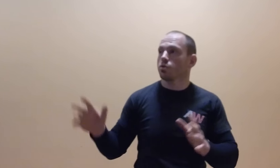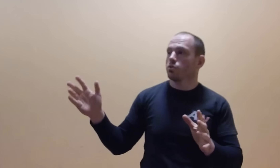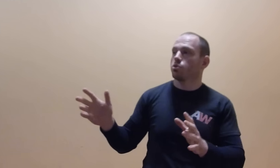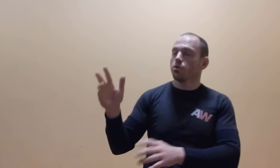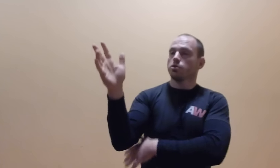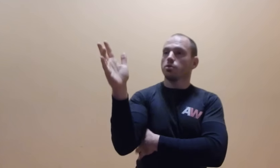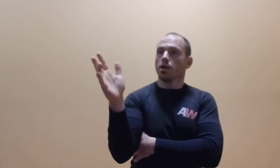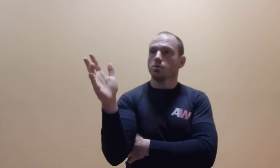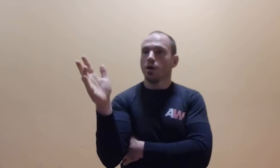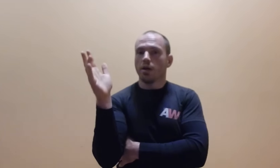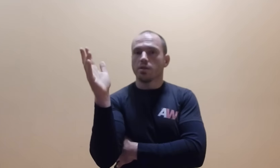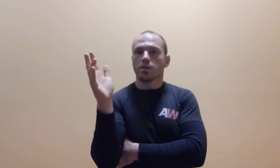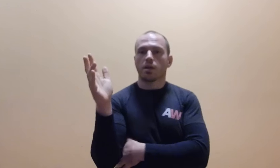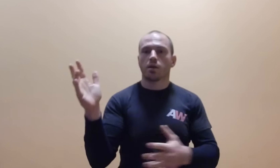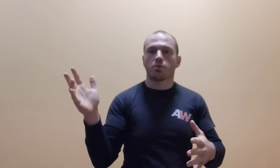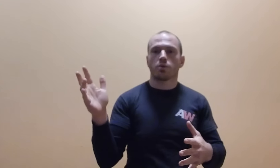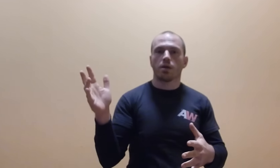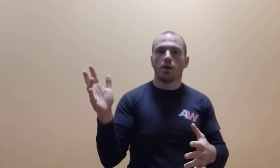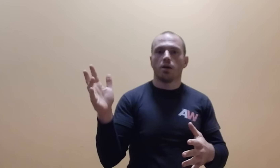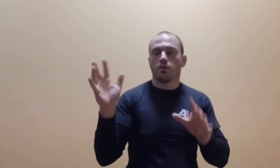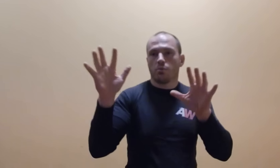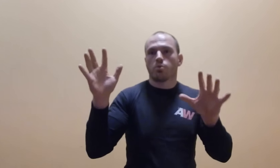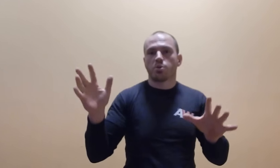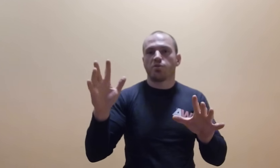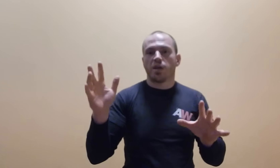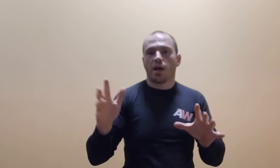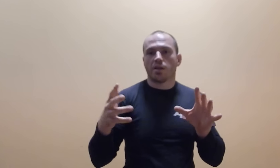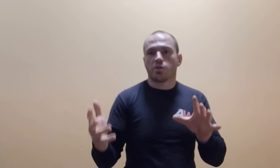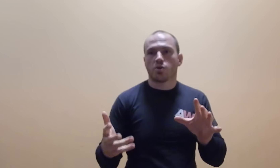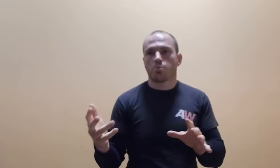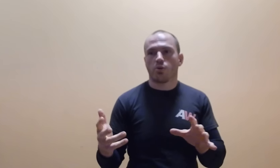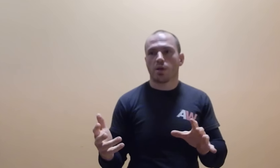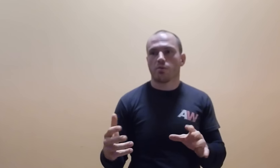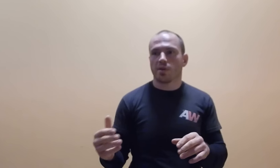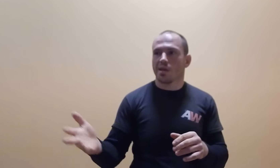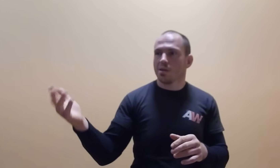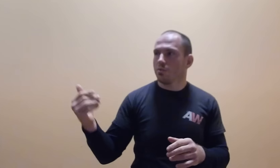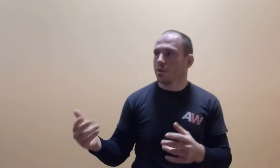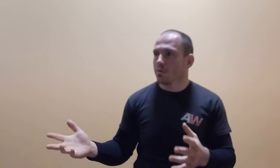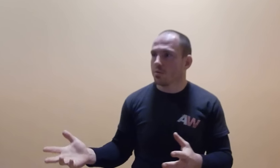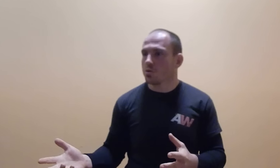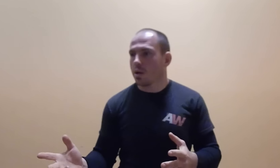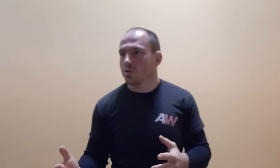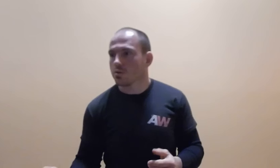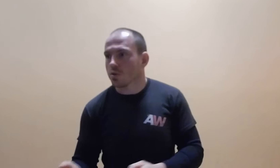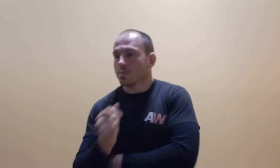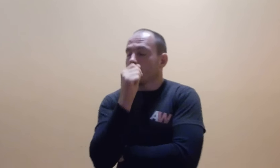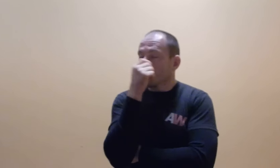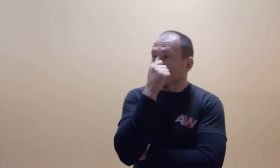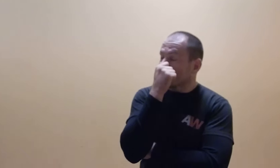ktoś przychodzi od razu, jest jedna ręka tutaj. Mogą być dwie, ale jeśli to jest spokojna konwersacja, bo tam, nie wiem, przy barze i ktoś rozmawia, sobie